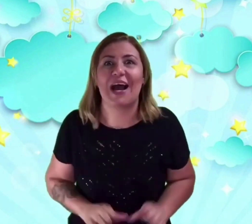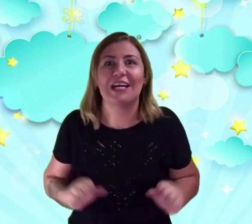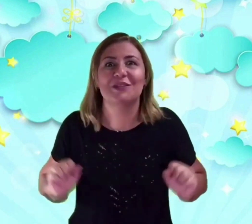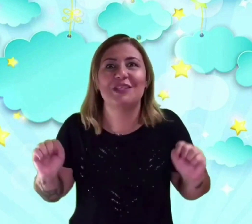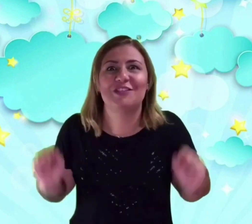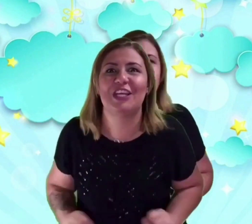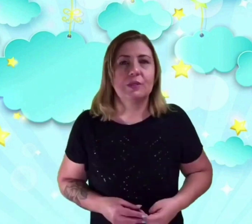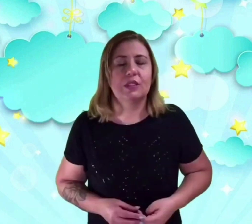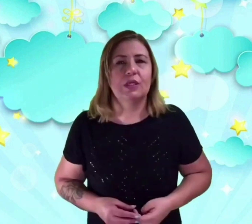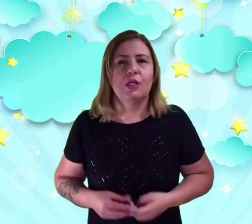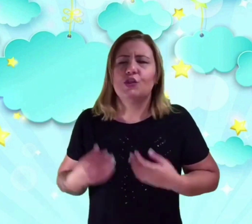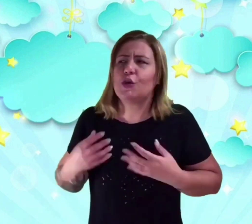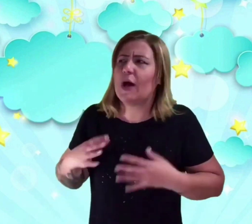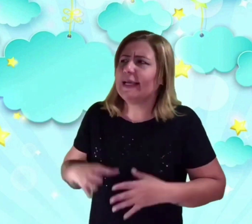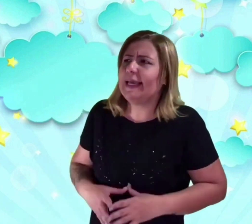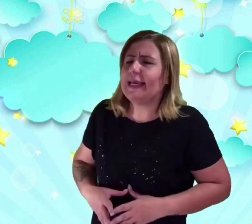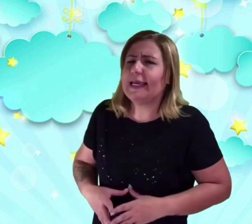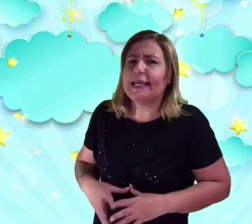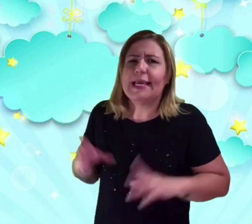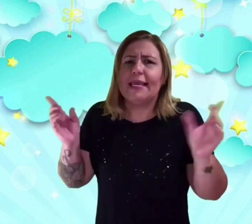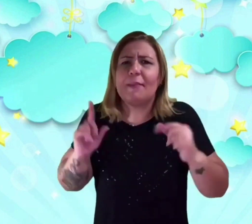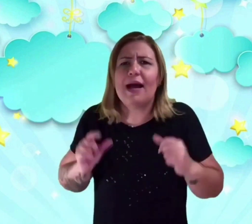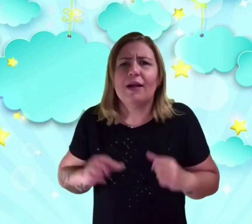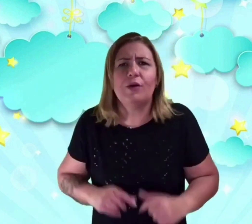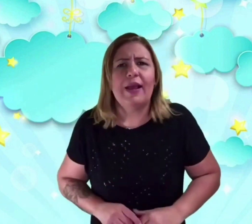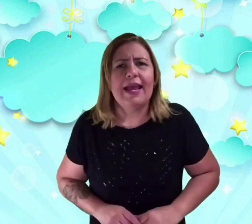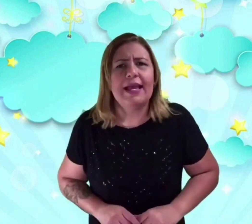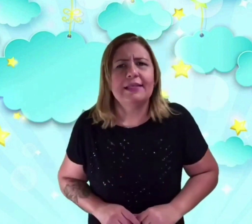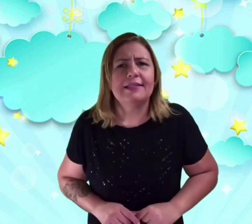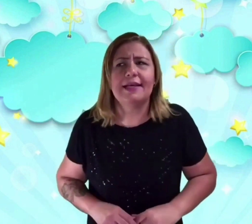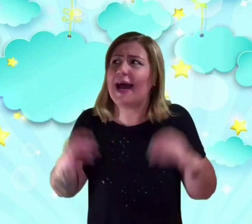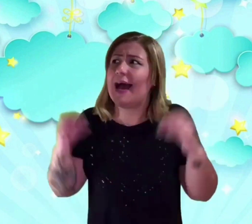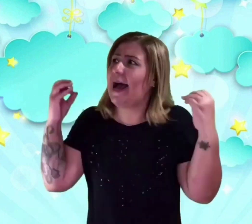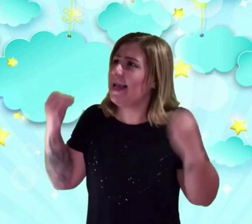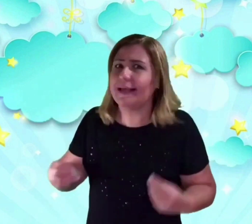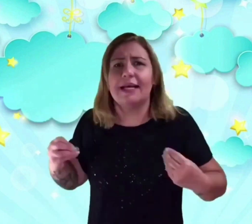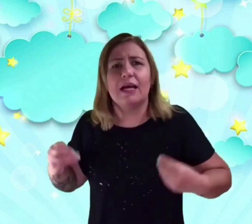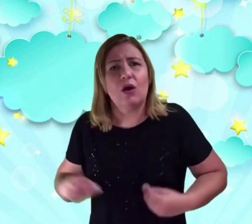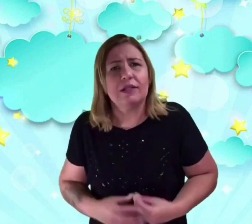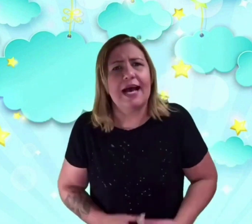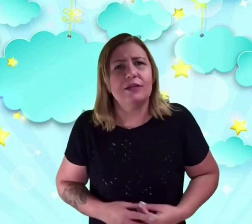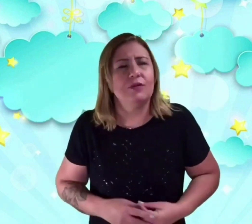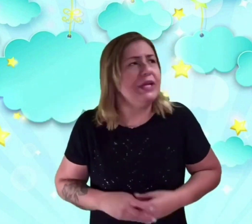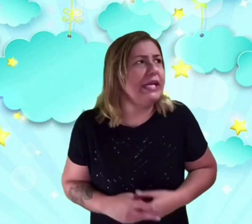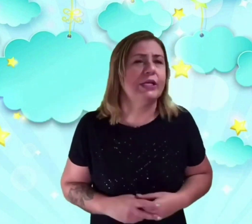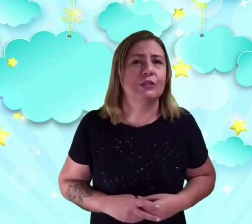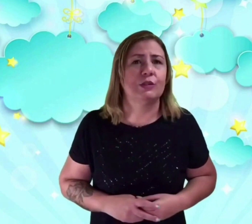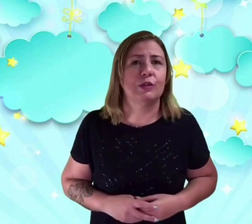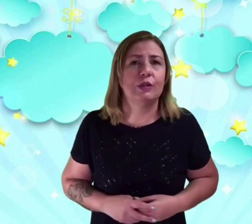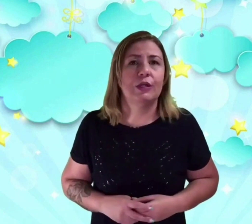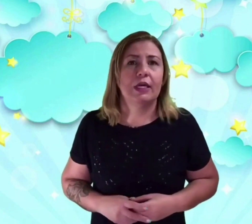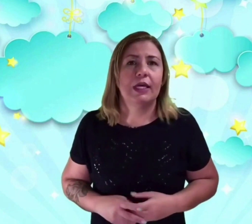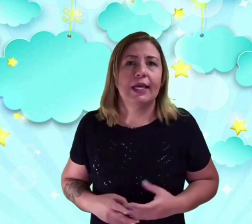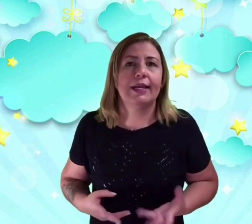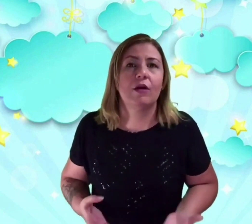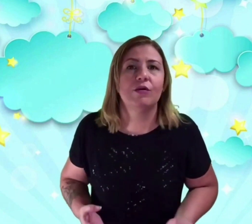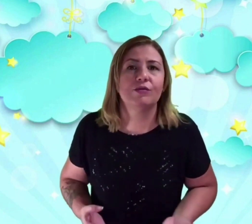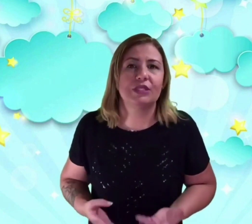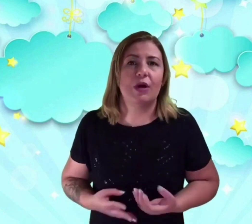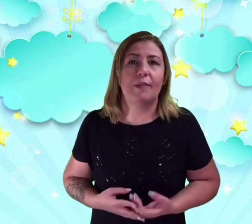quarto e diz, Joaquim, que barulho é esse? Ainda acordado, menino? Ele conta a sua